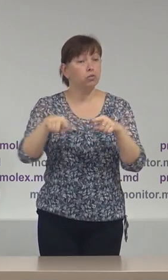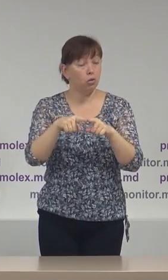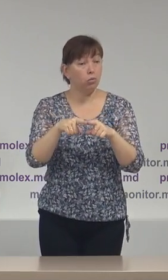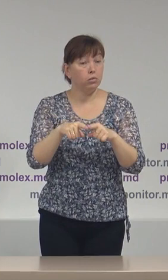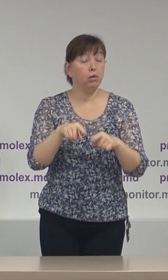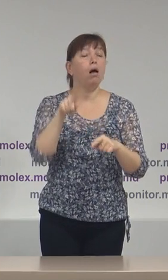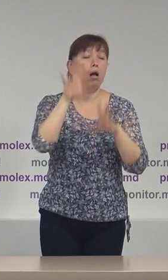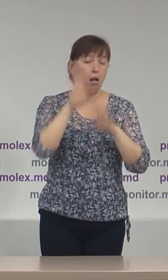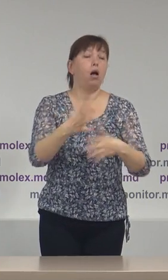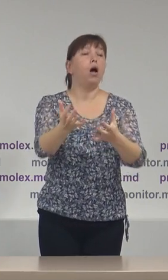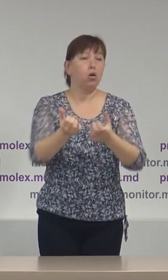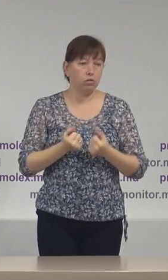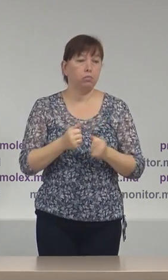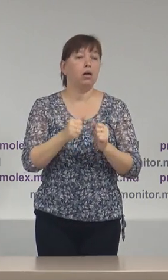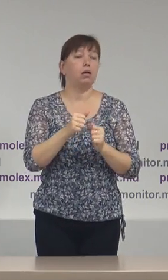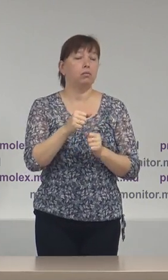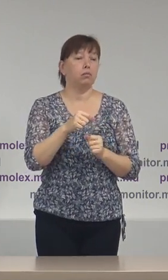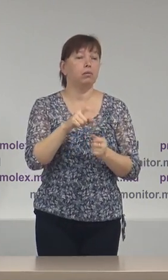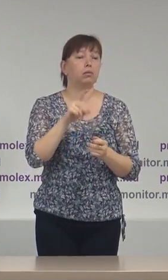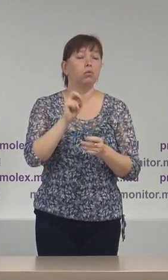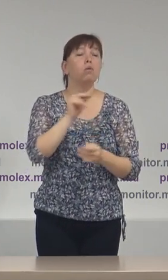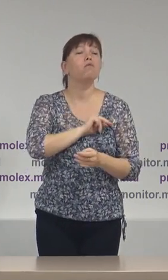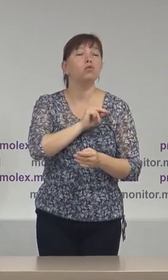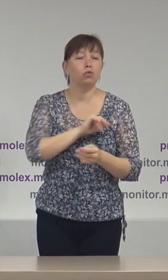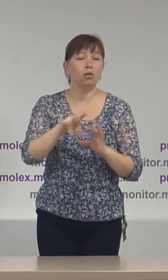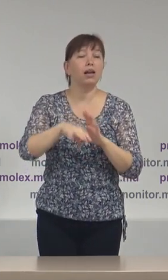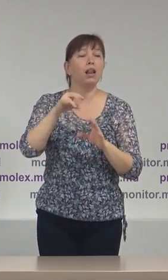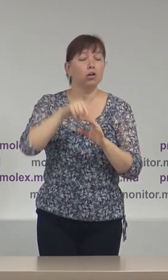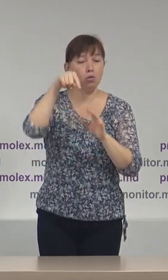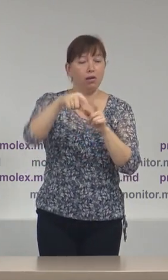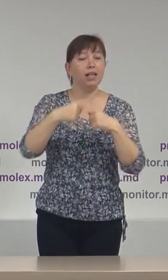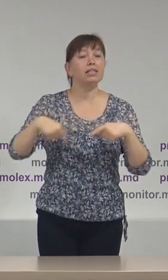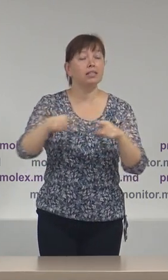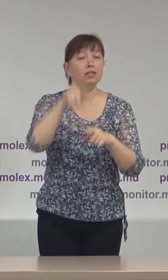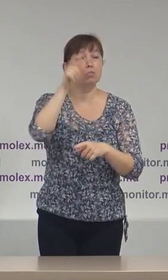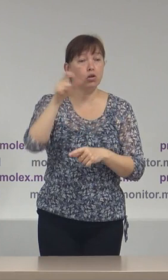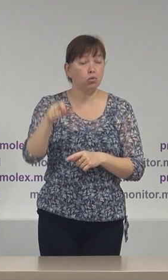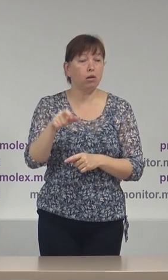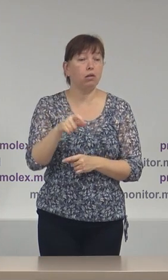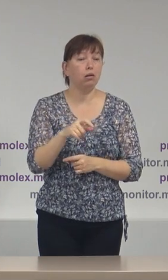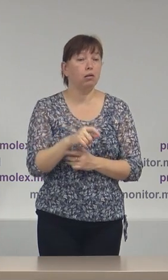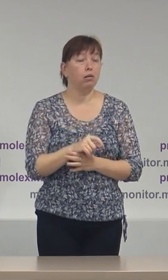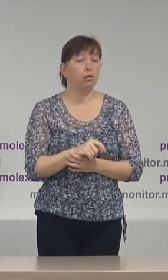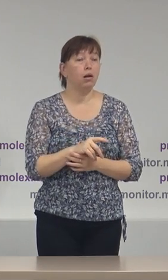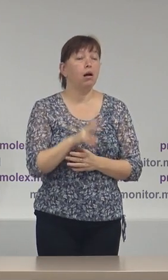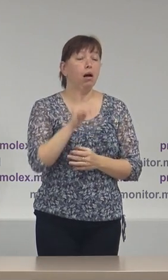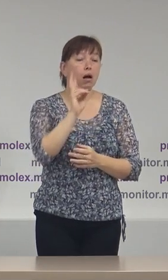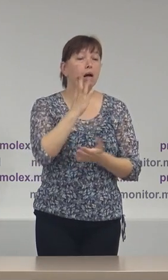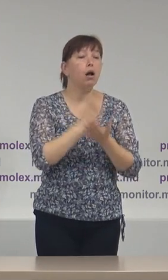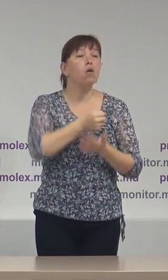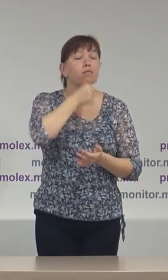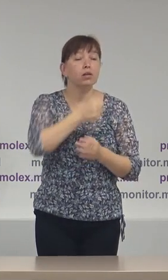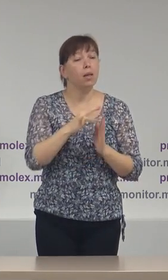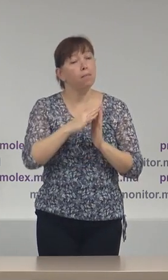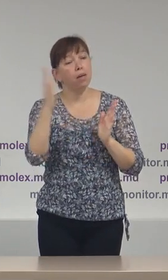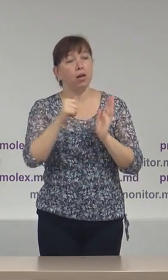acceptat participarea în calitate de funcționare electoral a persoanelor cu vârsta mai mare de